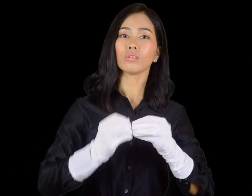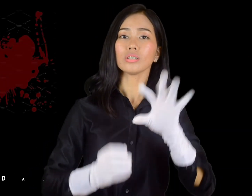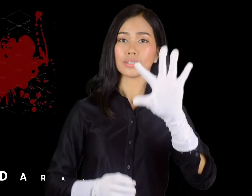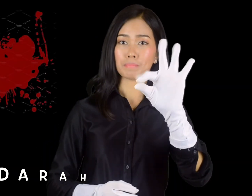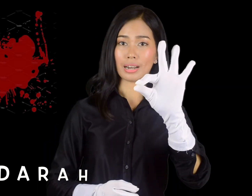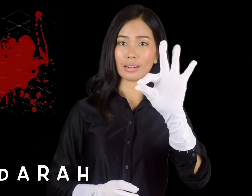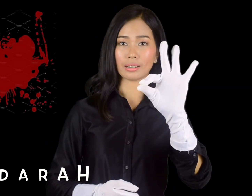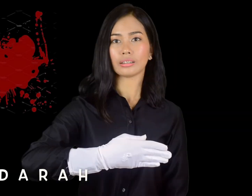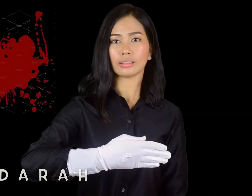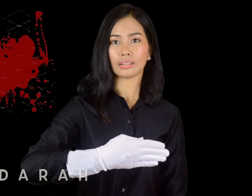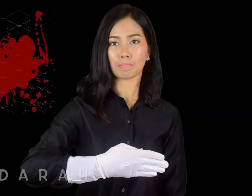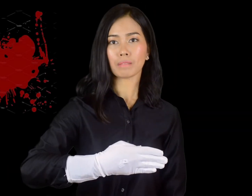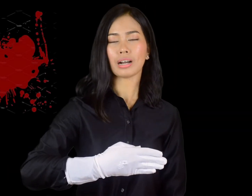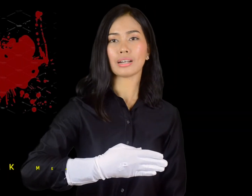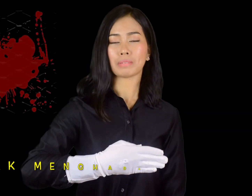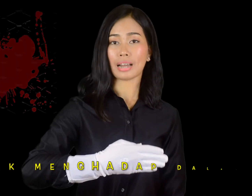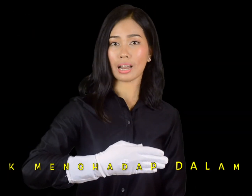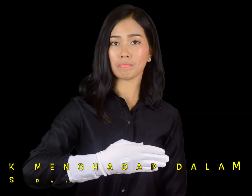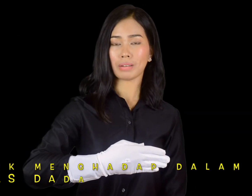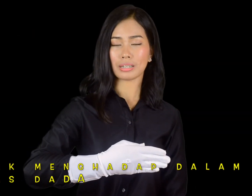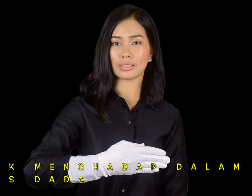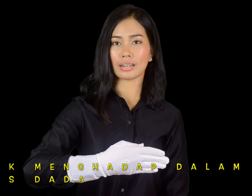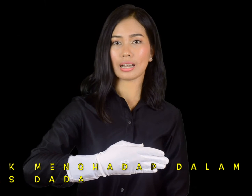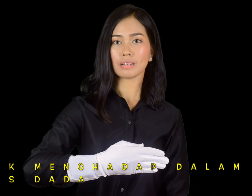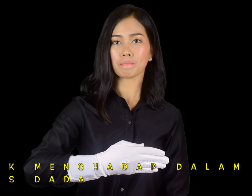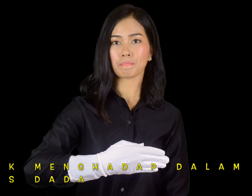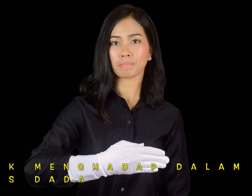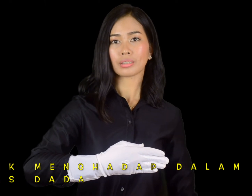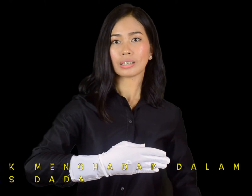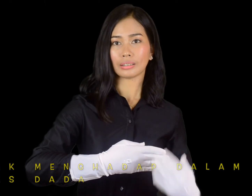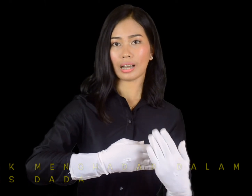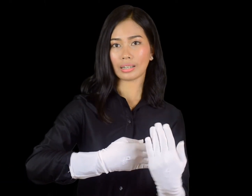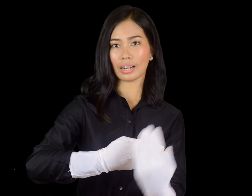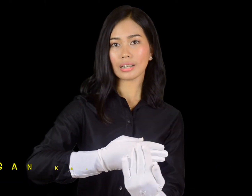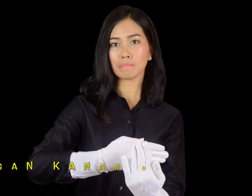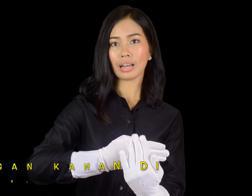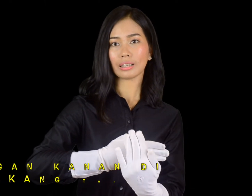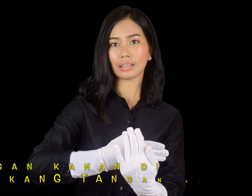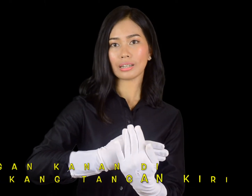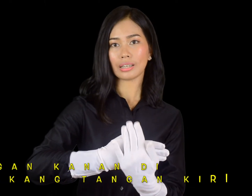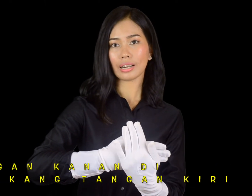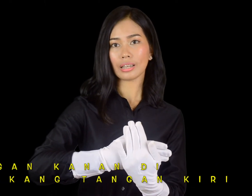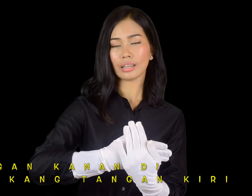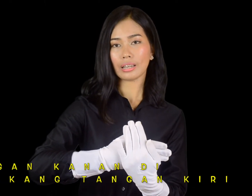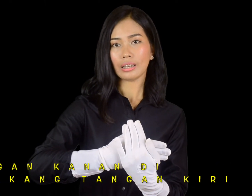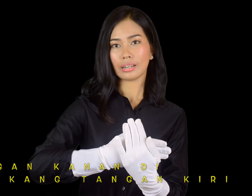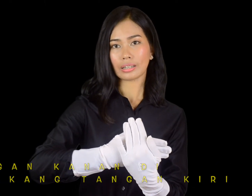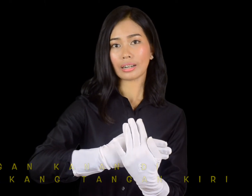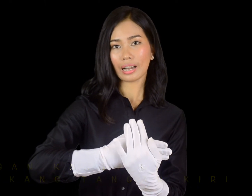9, tapak menghadap ke dalam, paras dada, tangan kanan di belakang tangan kiri, dan gerakan